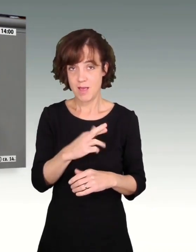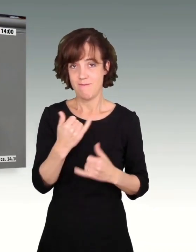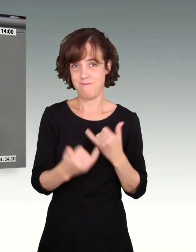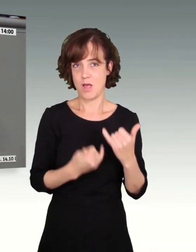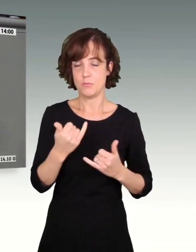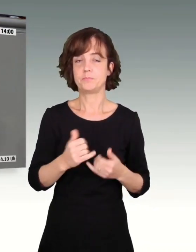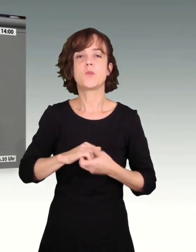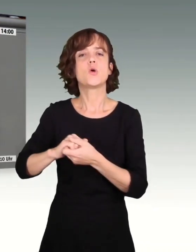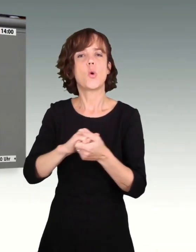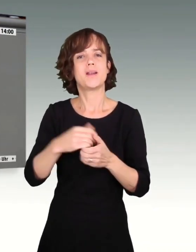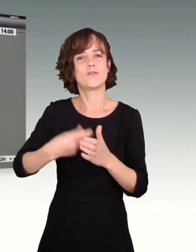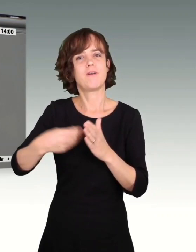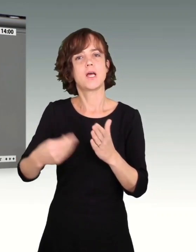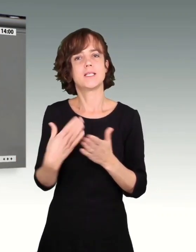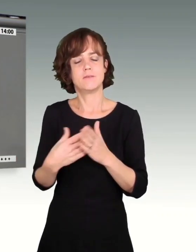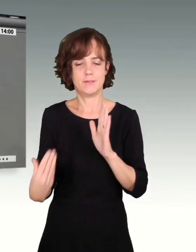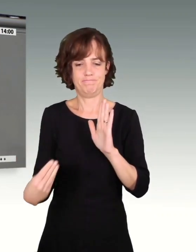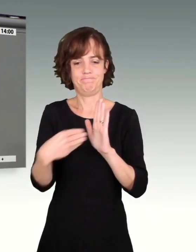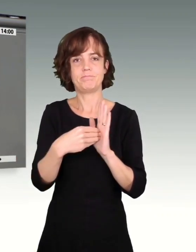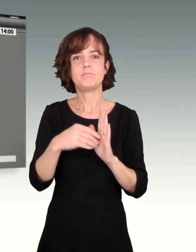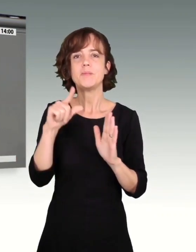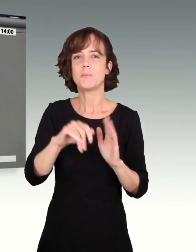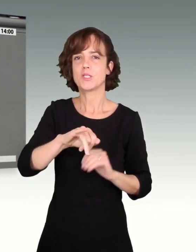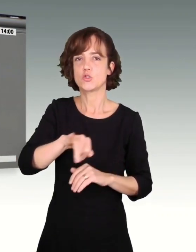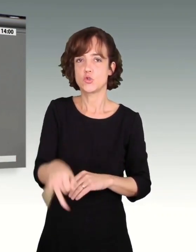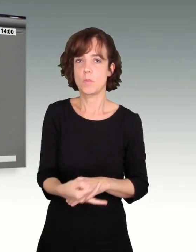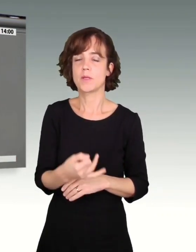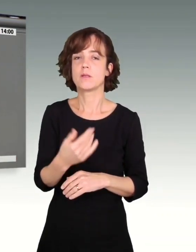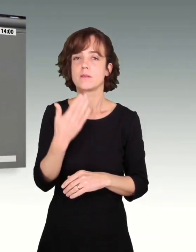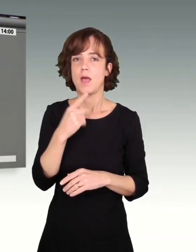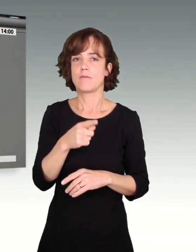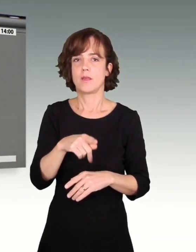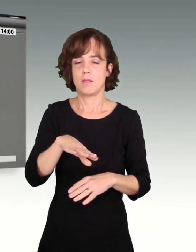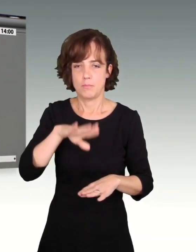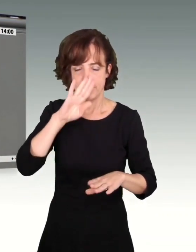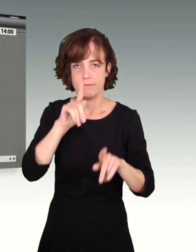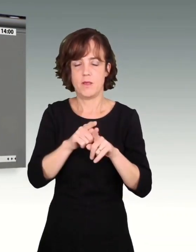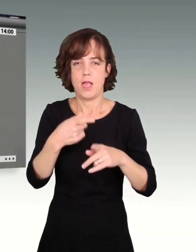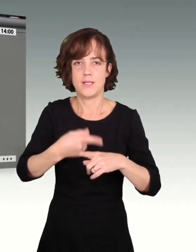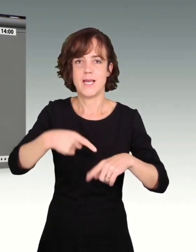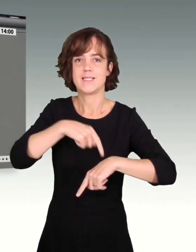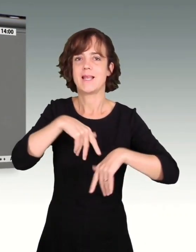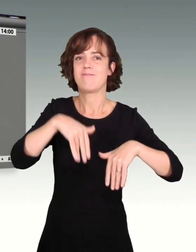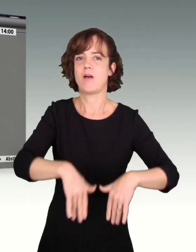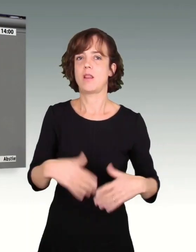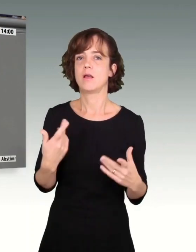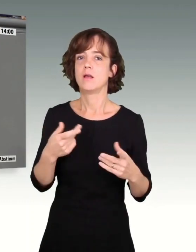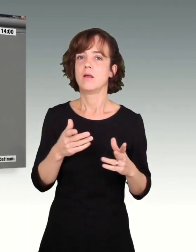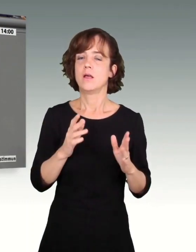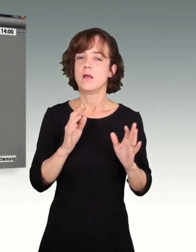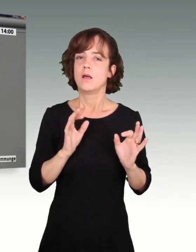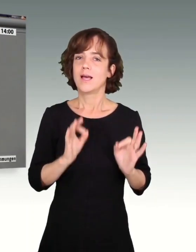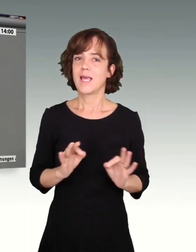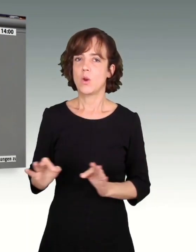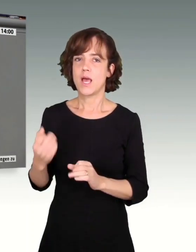Koalitionsvertrag haben wir deshalb festgeschrieben, dass Minijobs nicht zur Teilzeitfalle werden dürfen. Reguläre Arbeitsverhältnisse dürfen